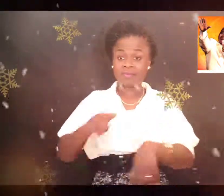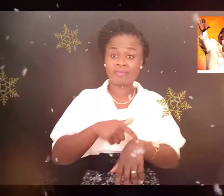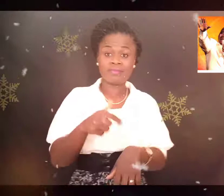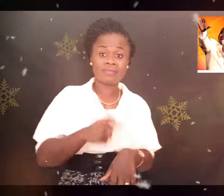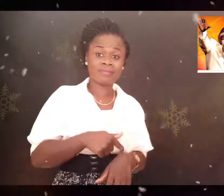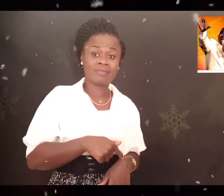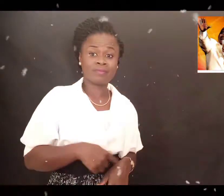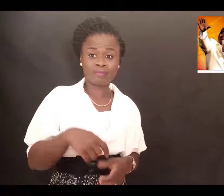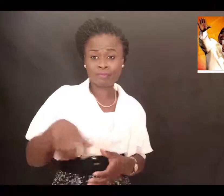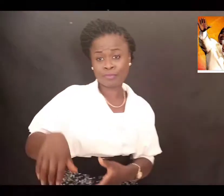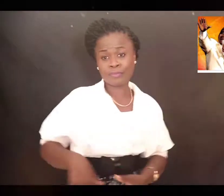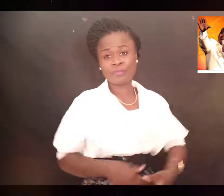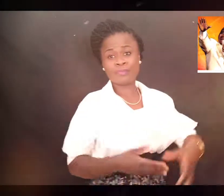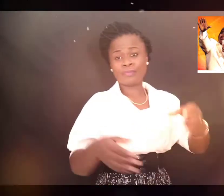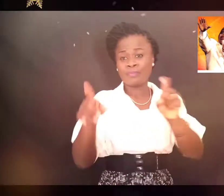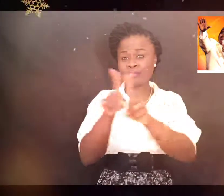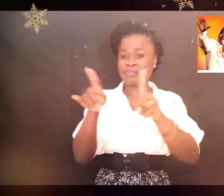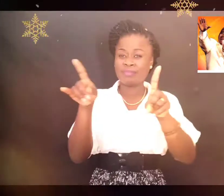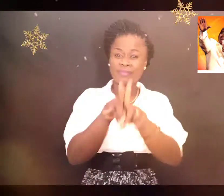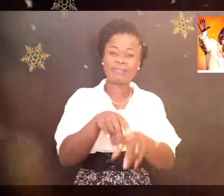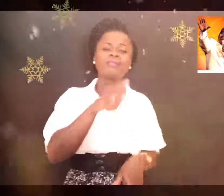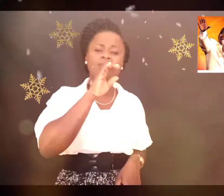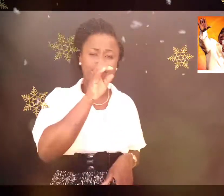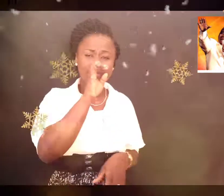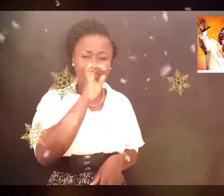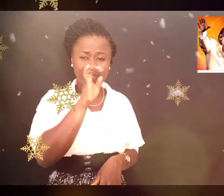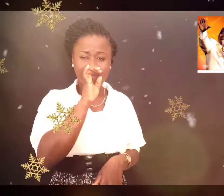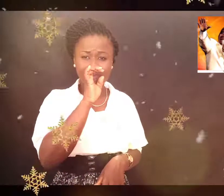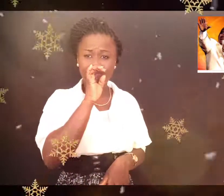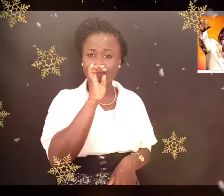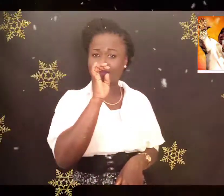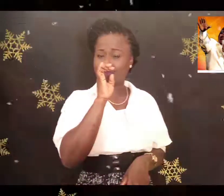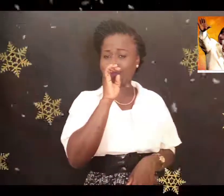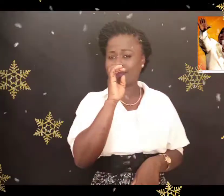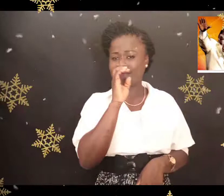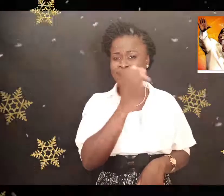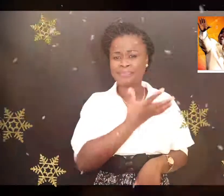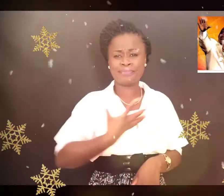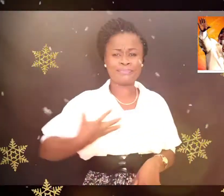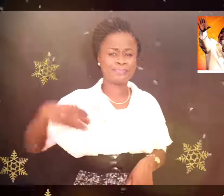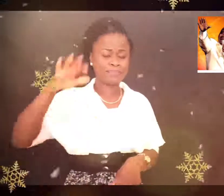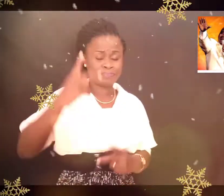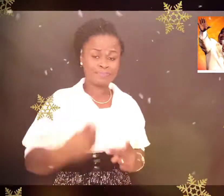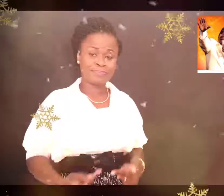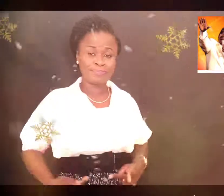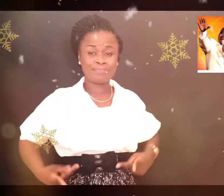heure Coule comme un corant Et ta vie à chaque